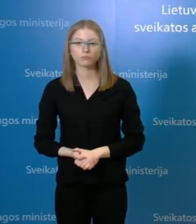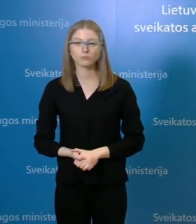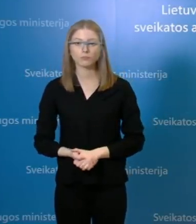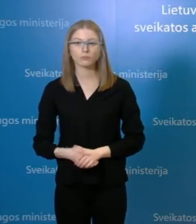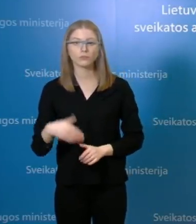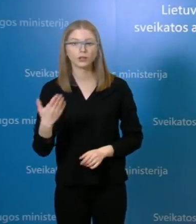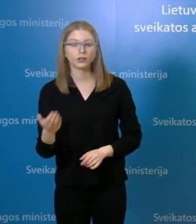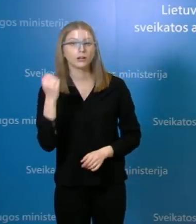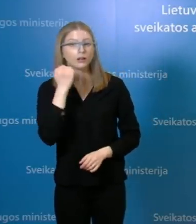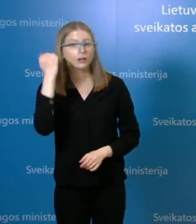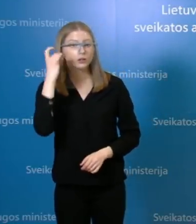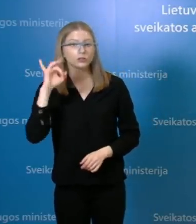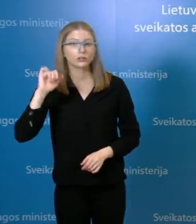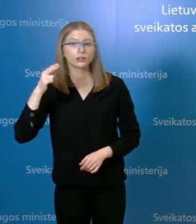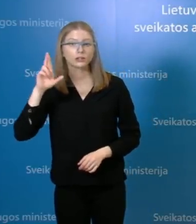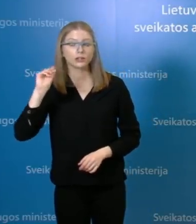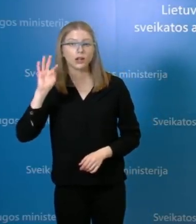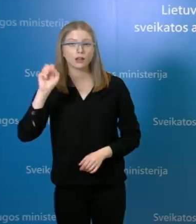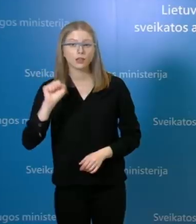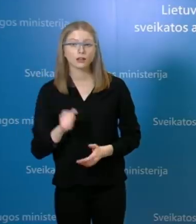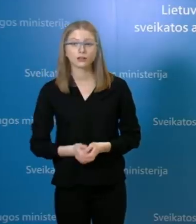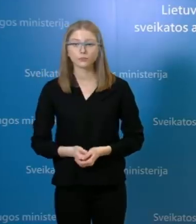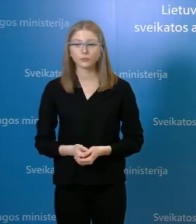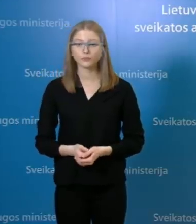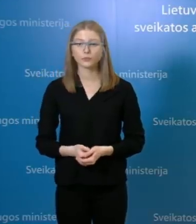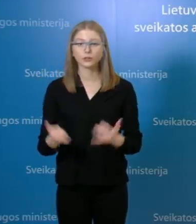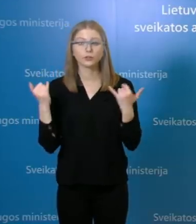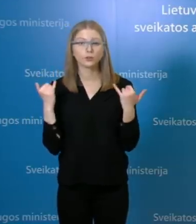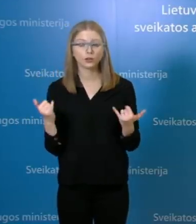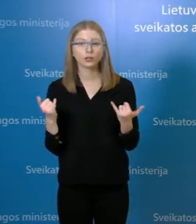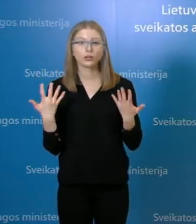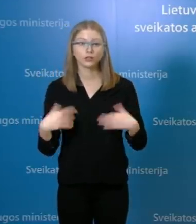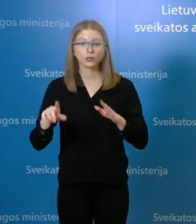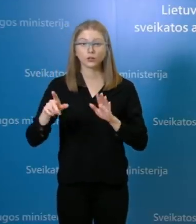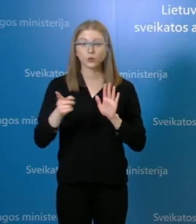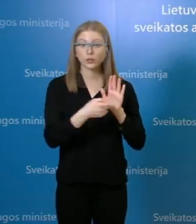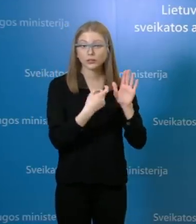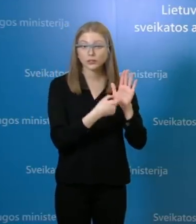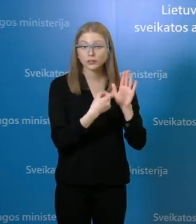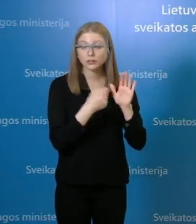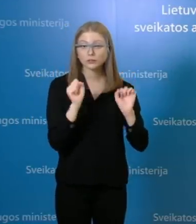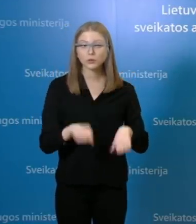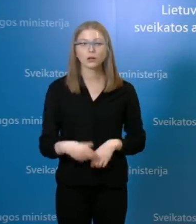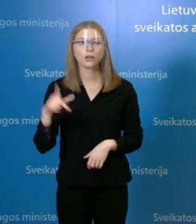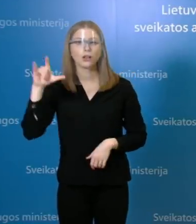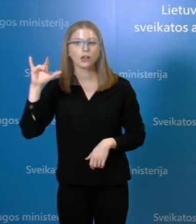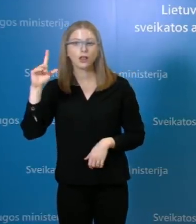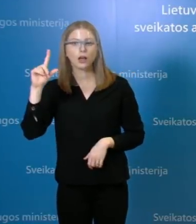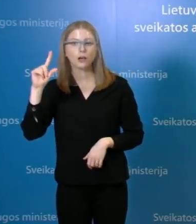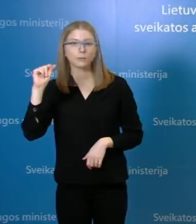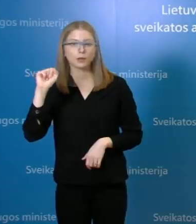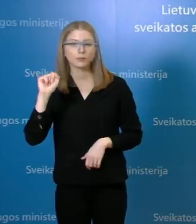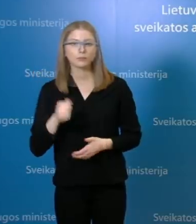Ačiū, Ginretai, už aktualių pristatymą. Dabar pereisime prie klausimų. Liepa želnėnė, penkiolika minučių. Norėtų